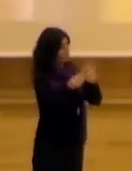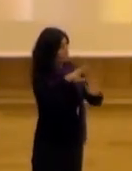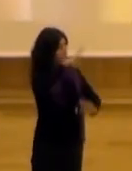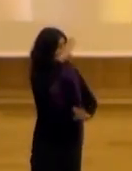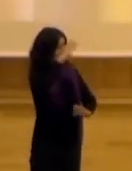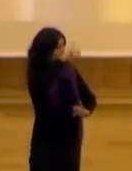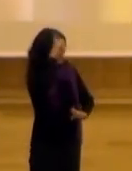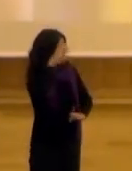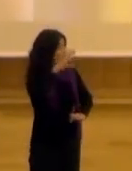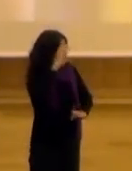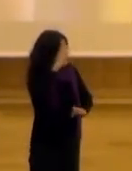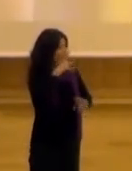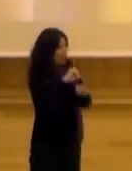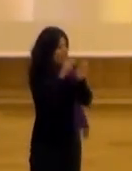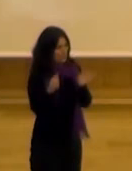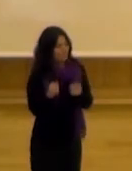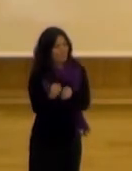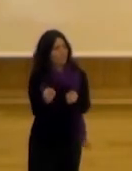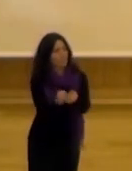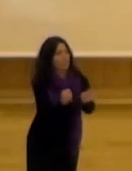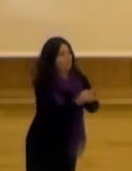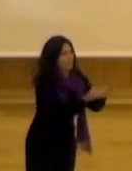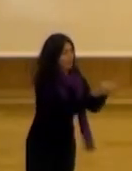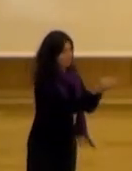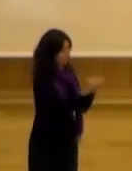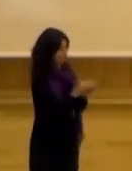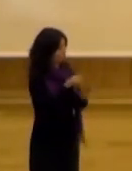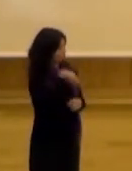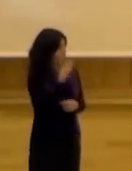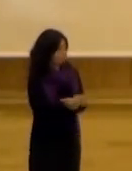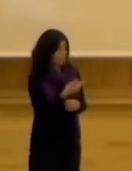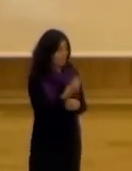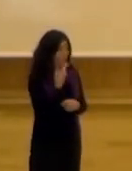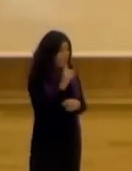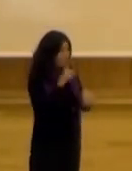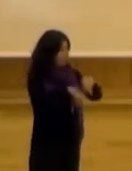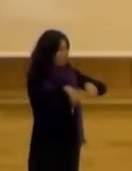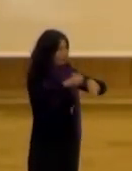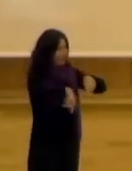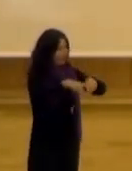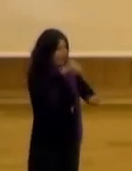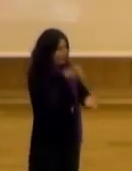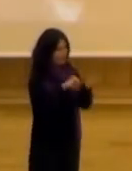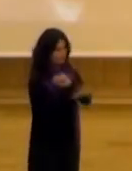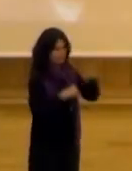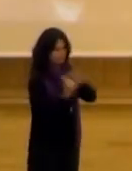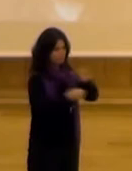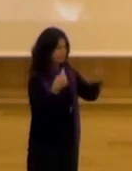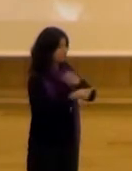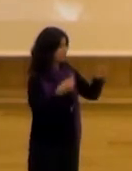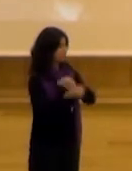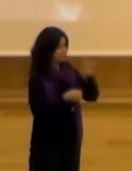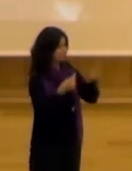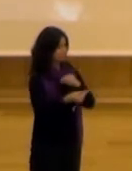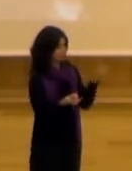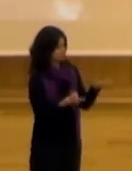Madrid y te escucha, pero en el distrito. Ese es un tema muy importante, porque si no, nos quedamos siempre discutiendo los mismos y el centro. Y esto en las grandes